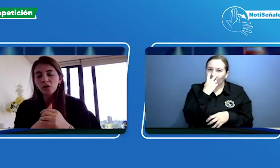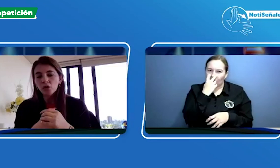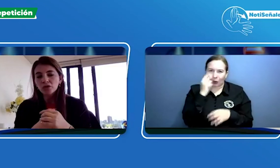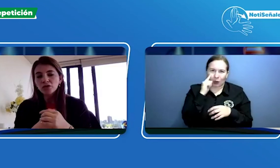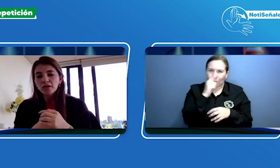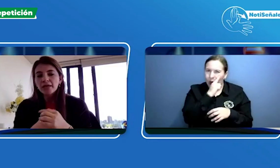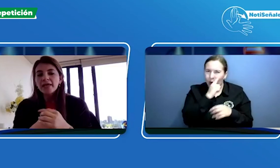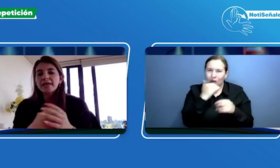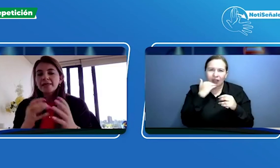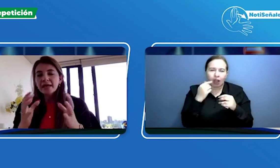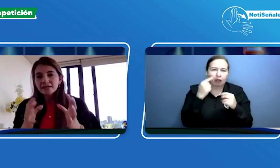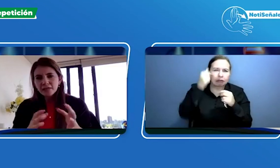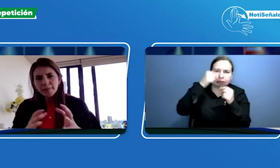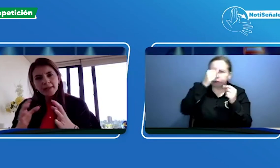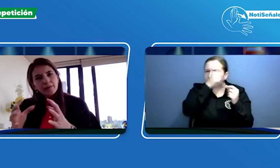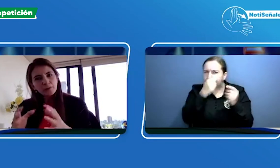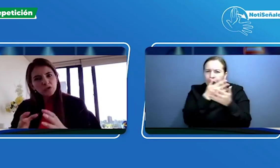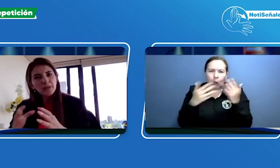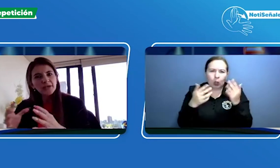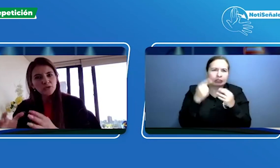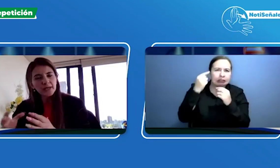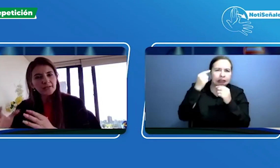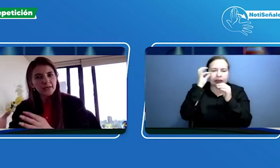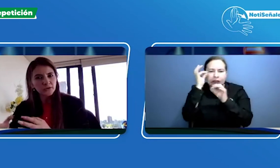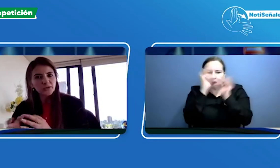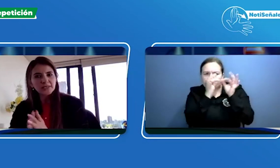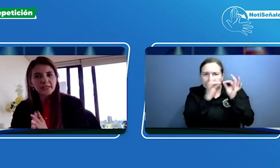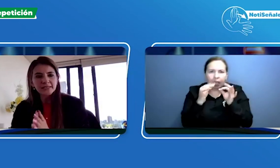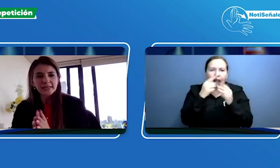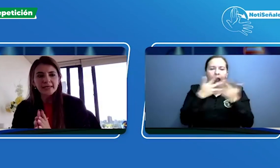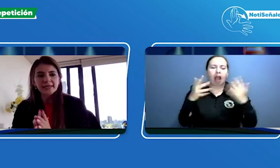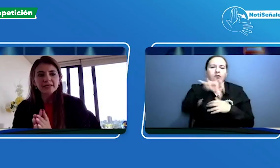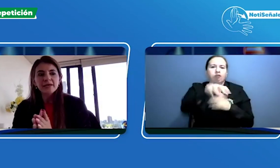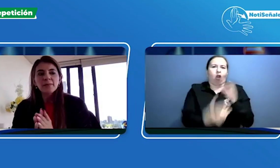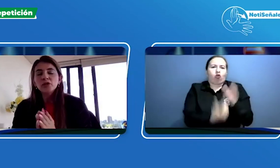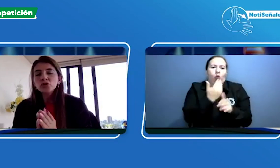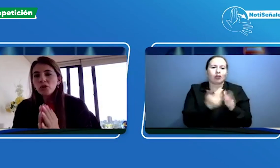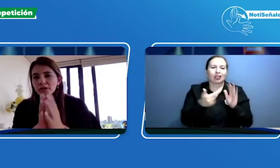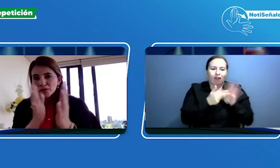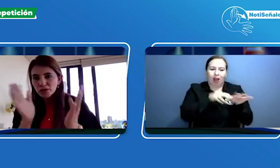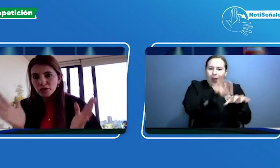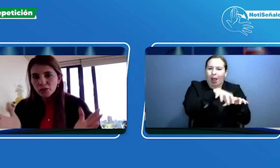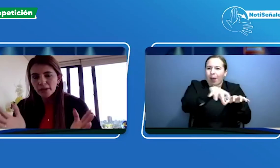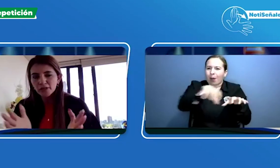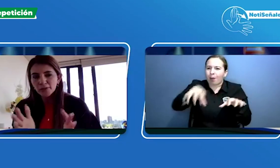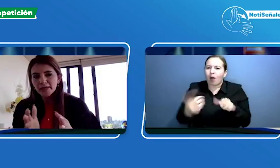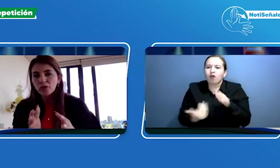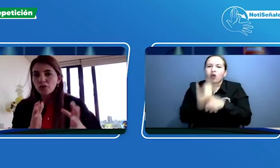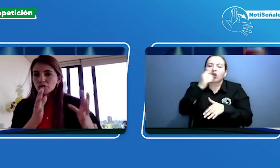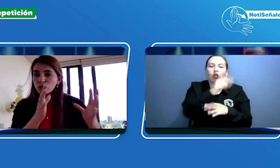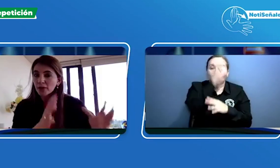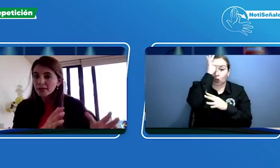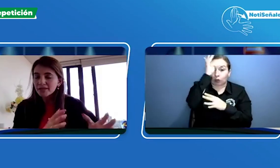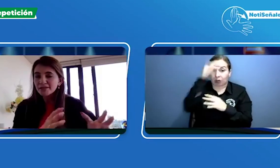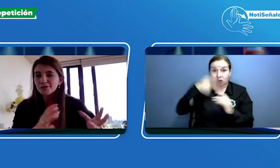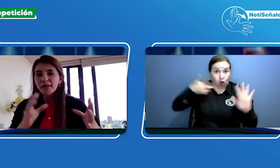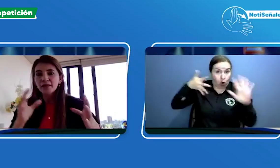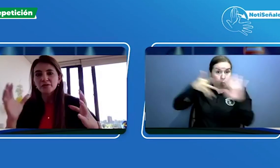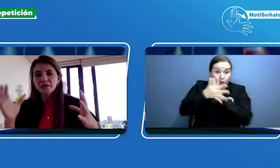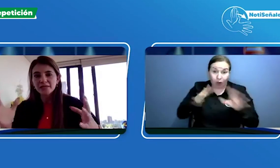ojos, y de esta manera vamos personalizando nuestras clínicas. Pero todo esto se los cuento porque con los 50 centros médicos y las